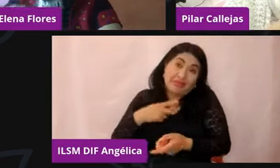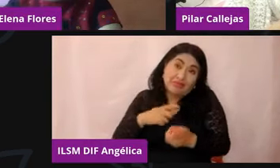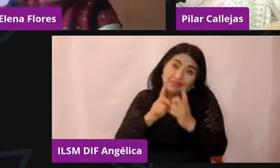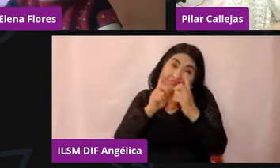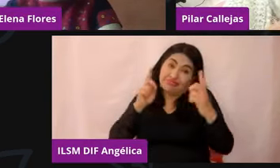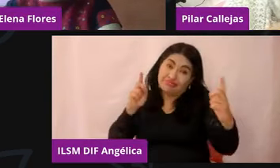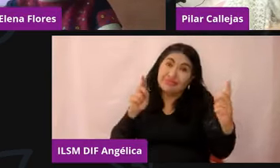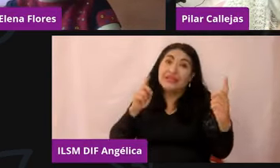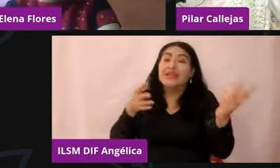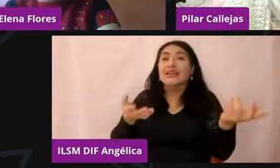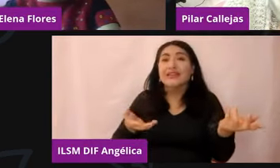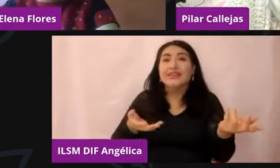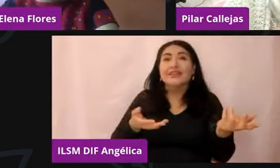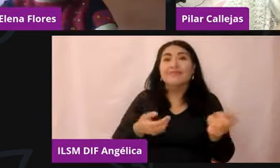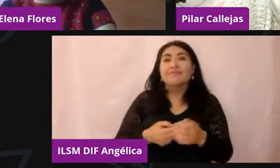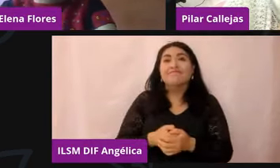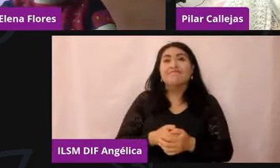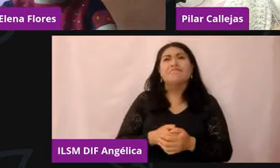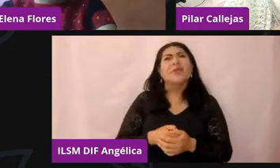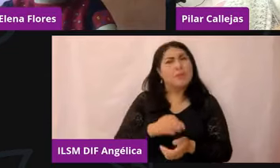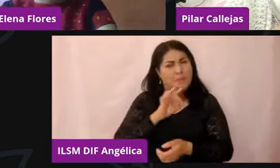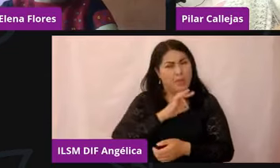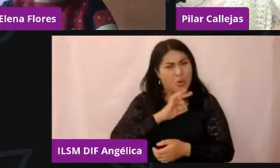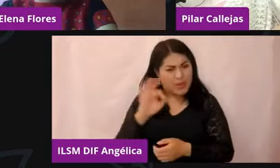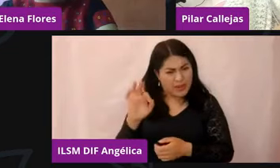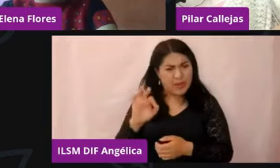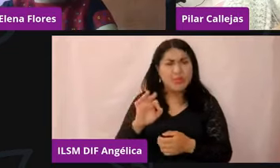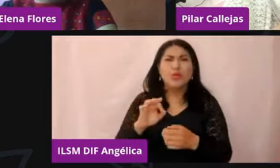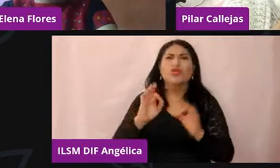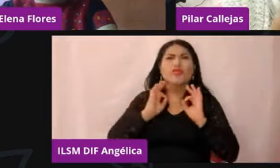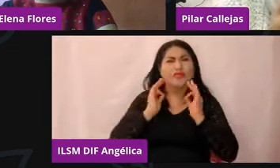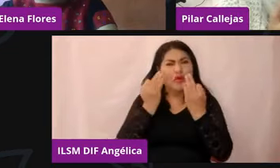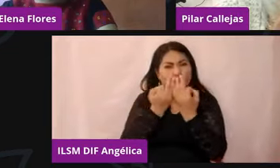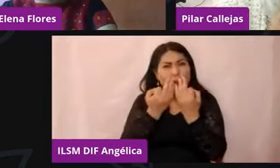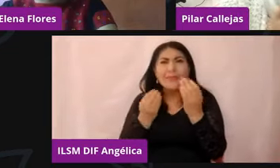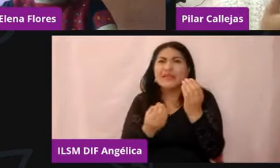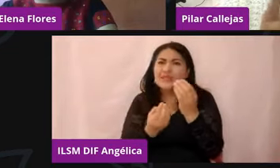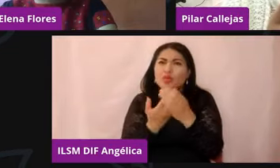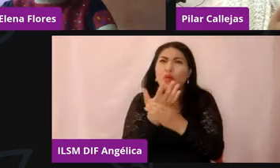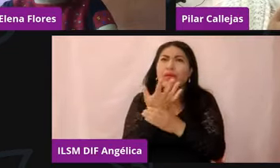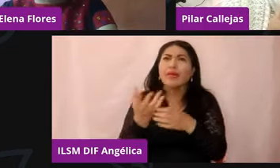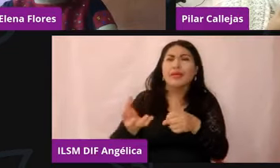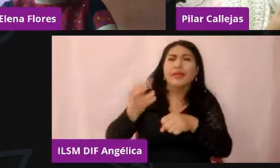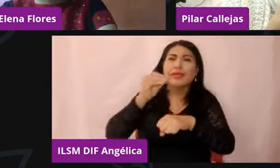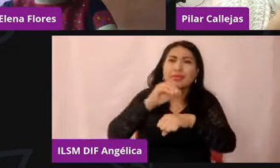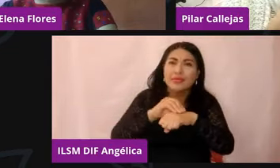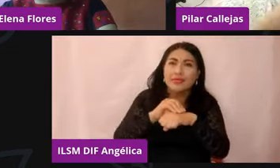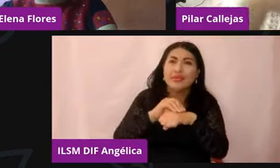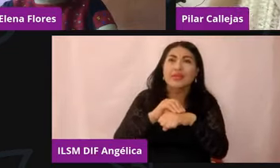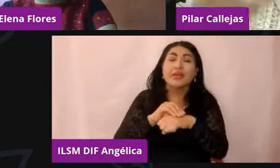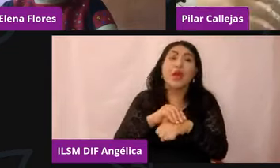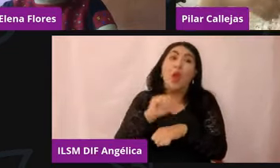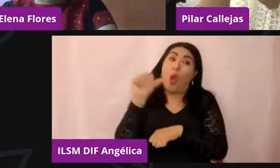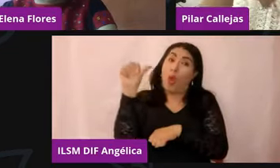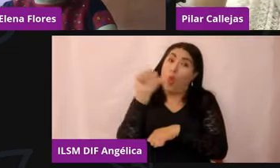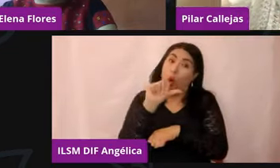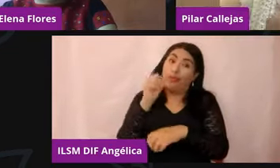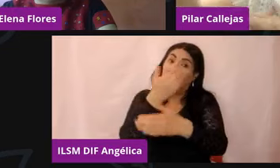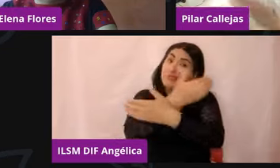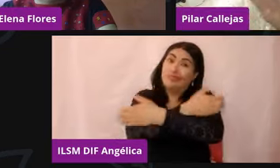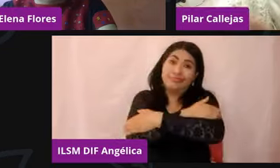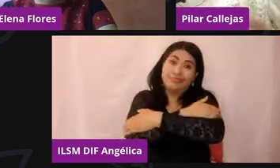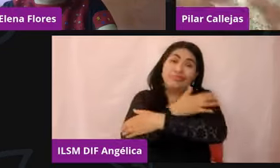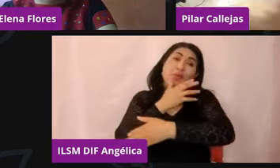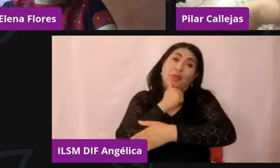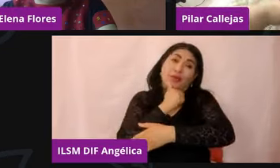aparentemente se lograron más estrategias, entonces, a lo mejor no te puedo abrazar hoy y a lo mejor en el